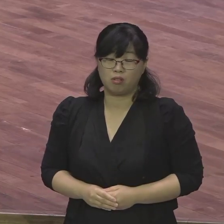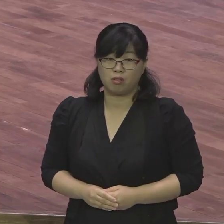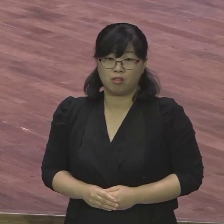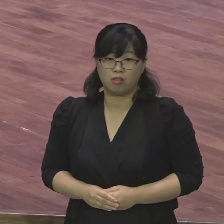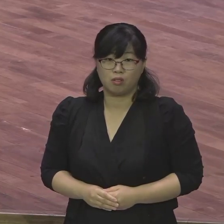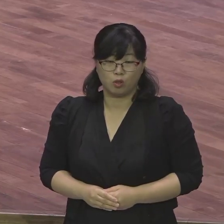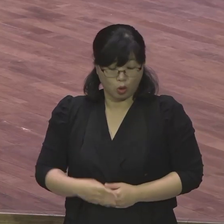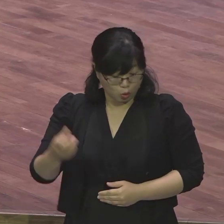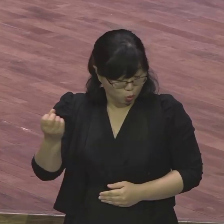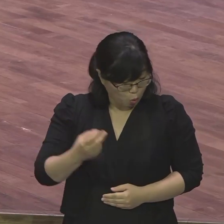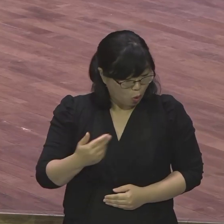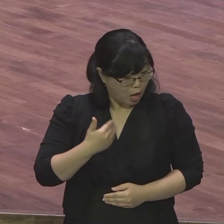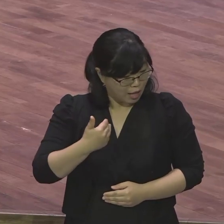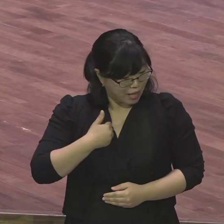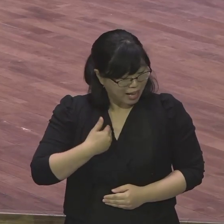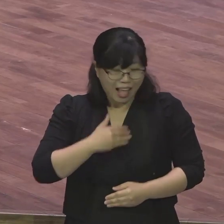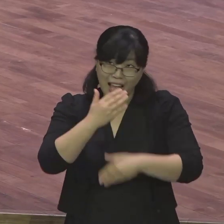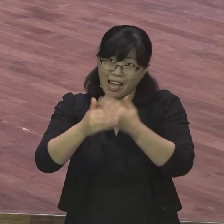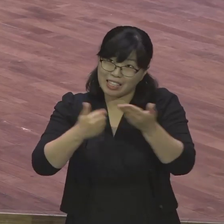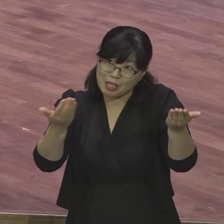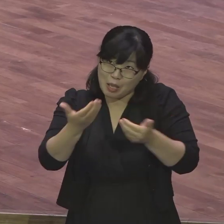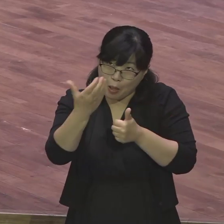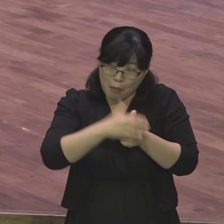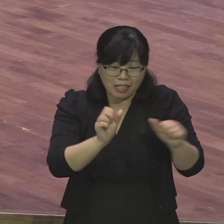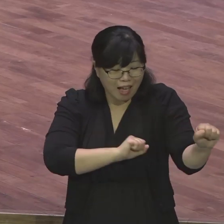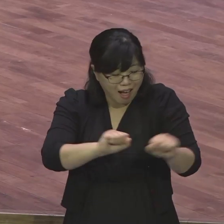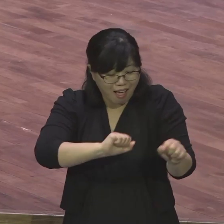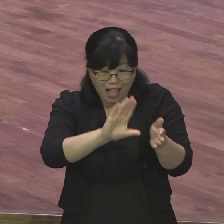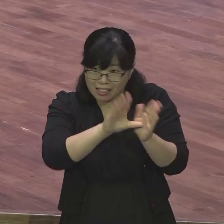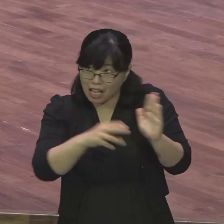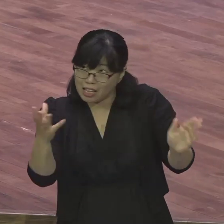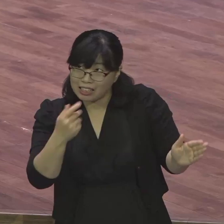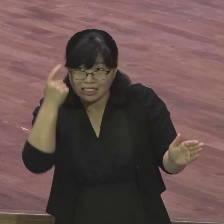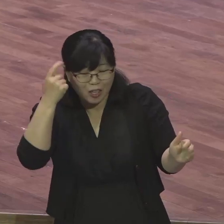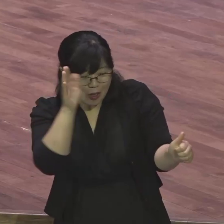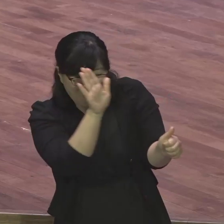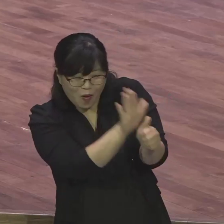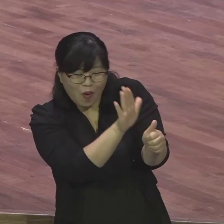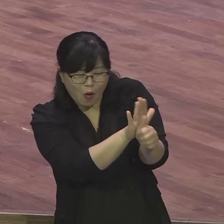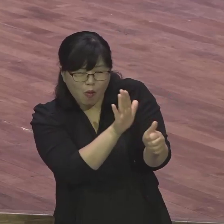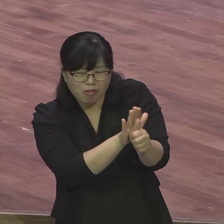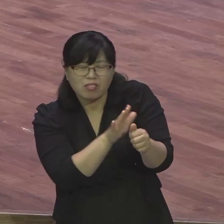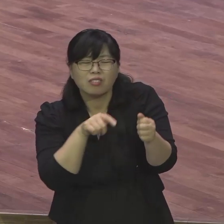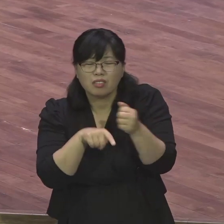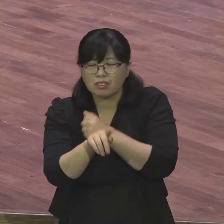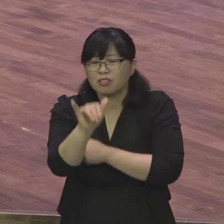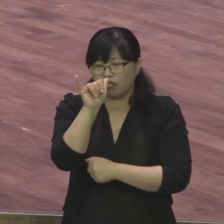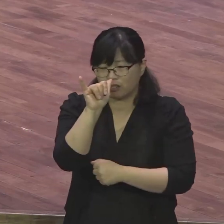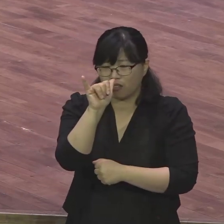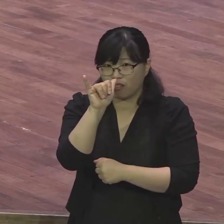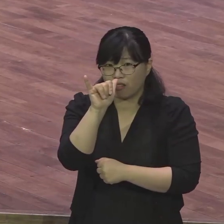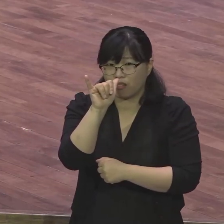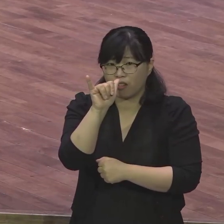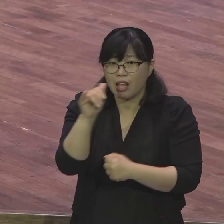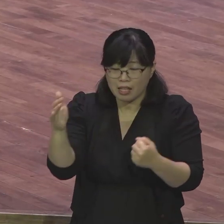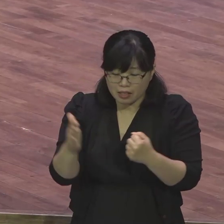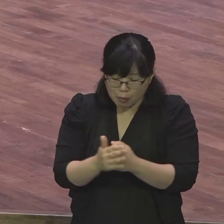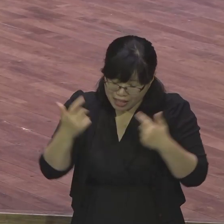때 도와주고 계속 그래서 정시무시로 강단 메시지 붙잡고 뭐 해야 돼요? 기도해야 돼요 기도하시기